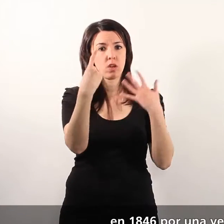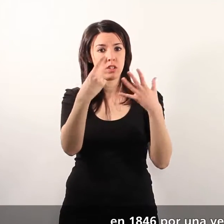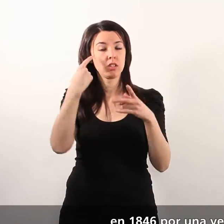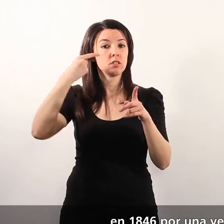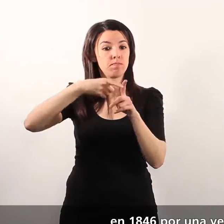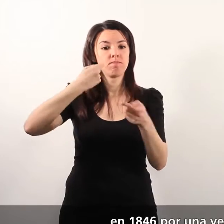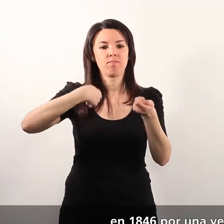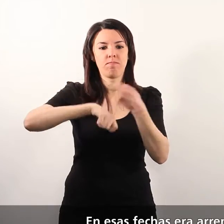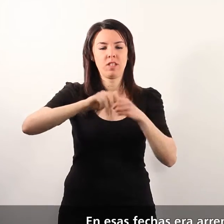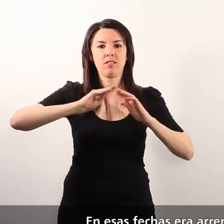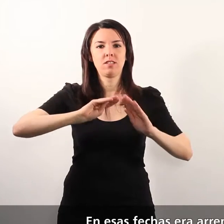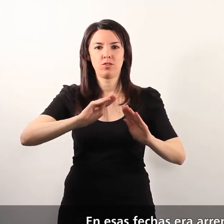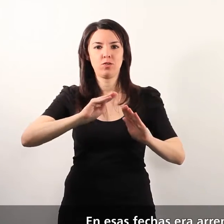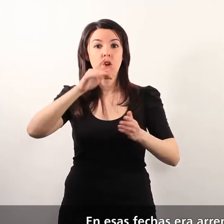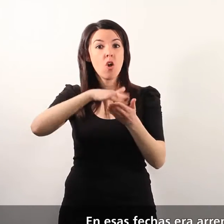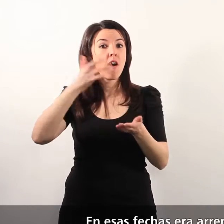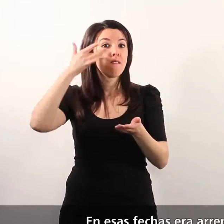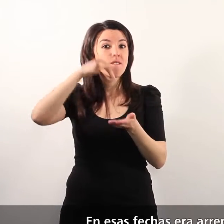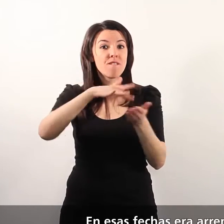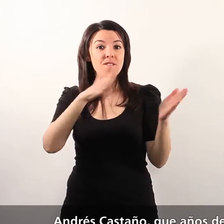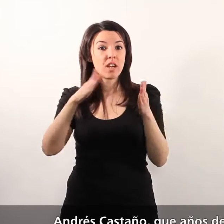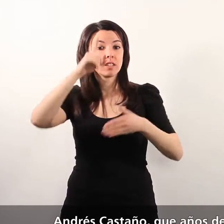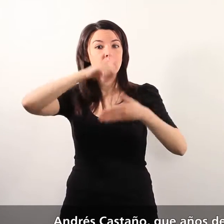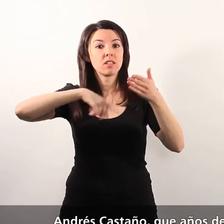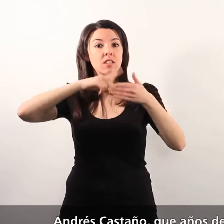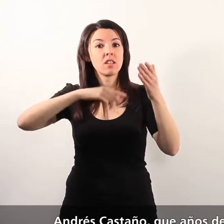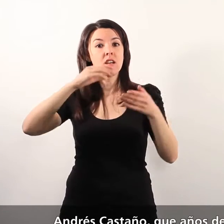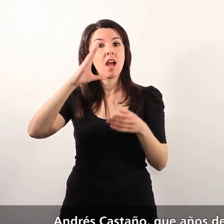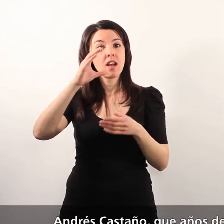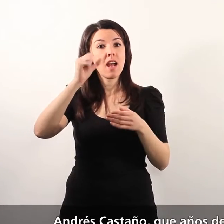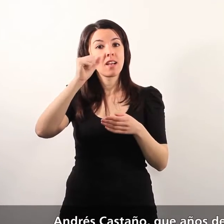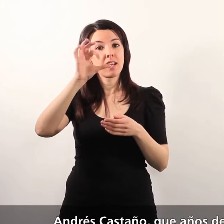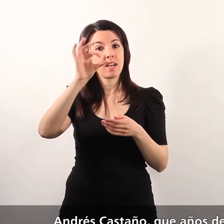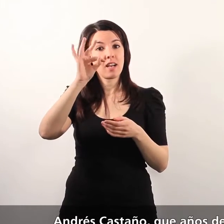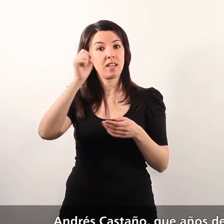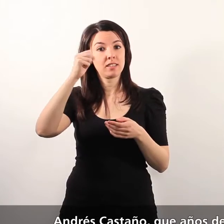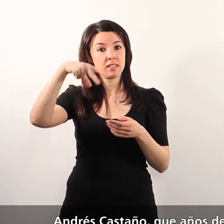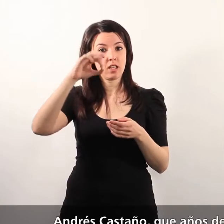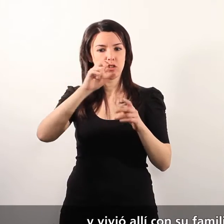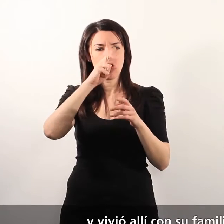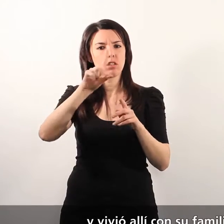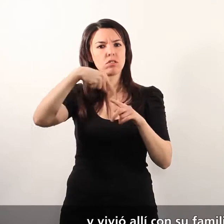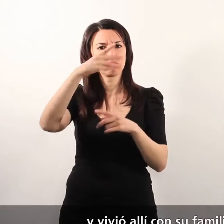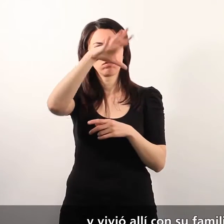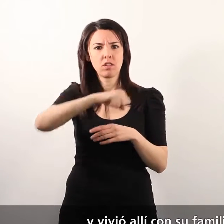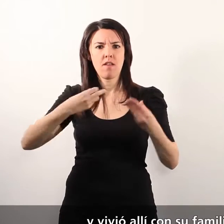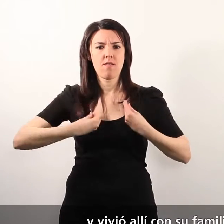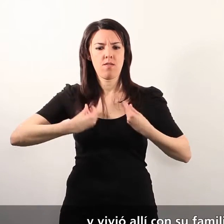mismo. En esas fechas era arrendatario del huerto Andrés Castaño, que años después compró la parcela y vivió allí con su familia hasta